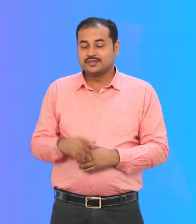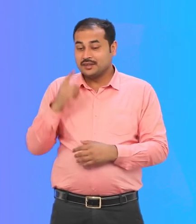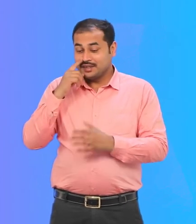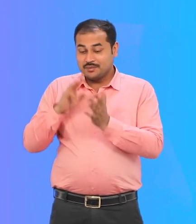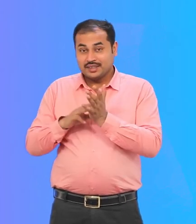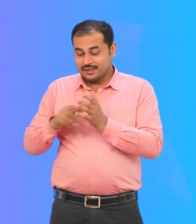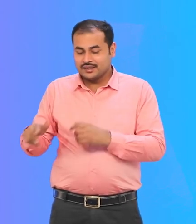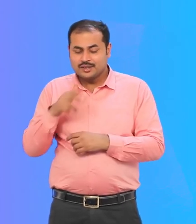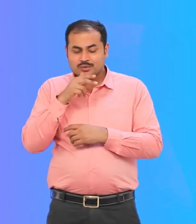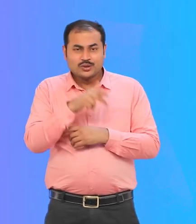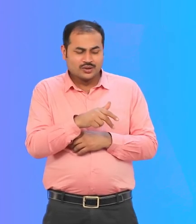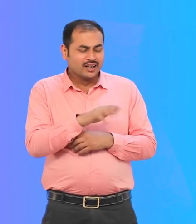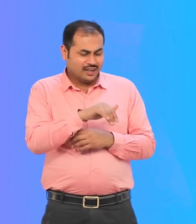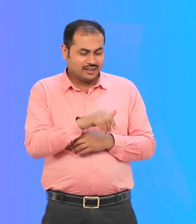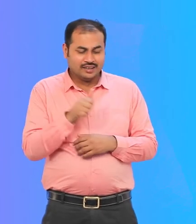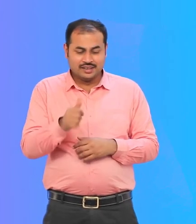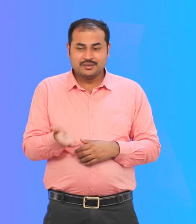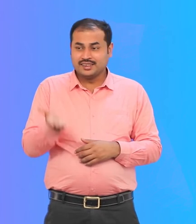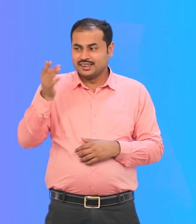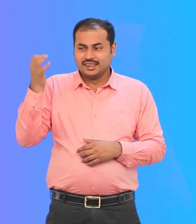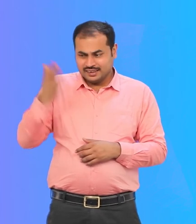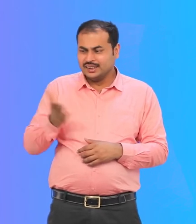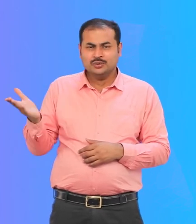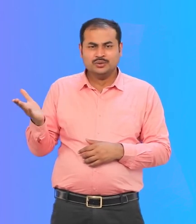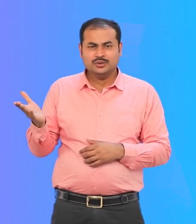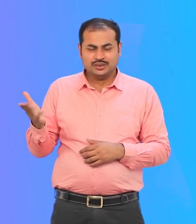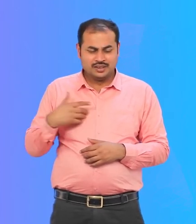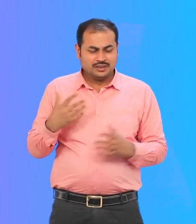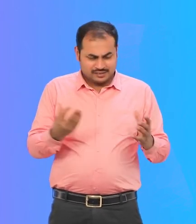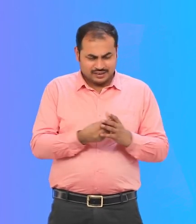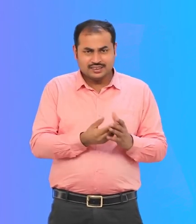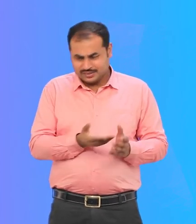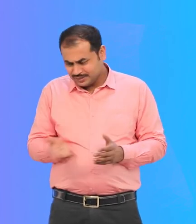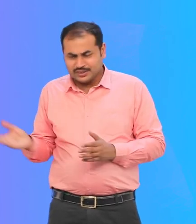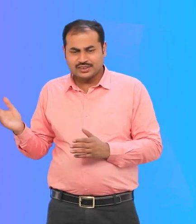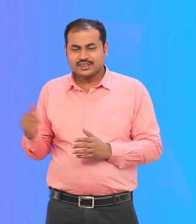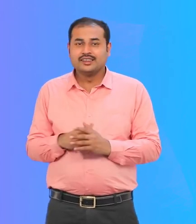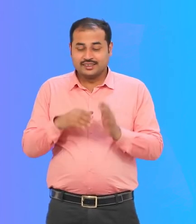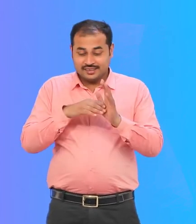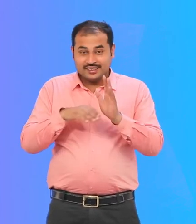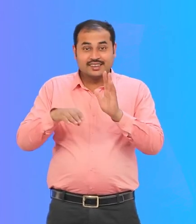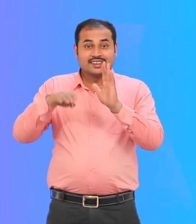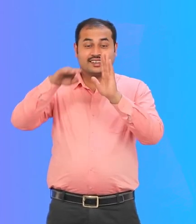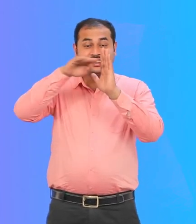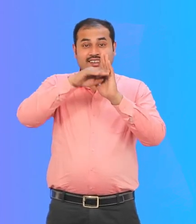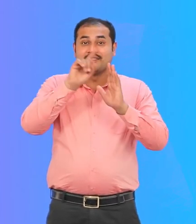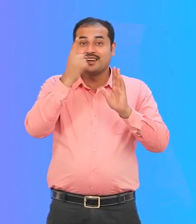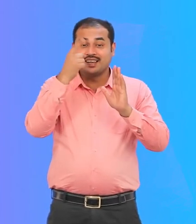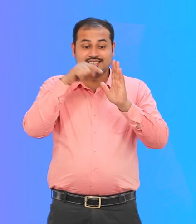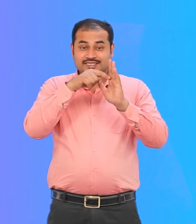मालती दीदी कहती है प्रिया आओ नई लिफ्ट का उप्योग करें यह आपको असानी से पहली